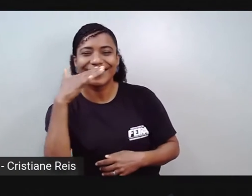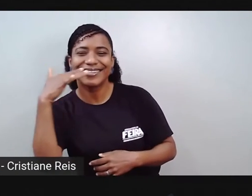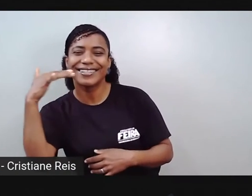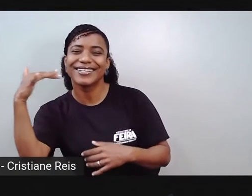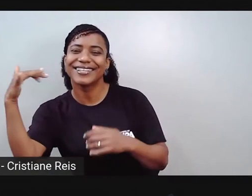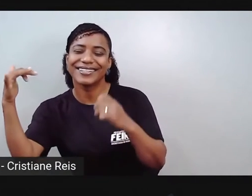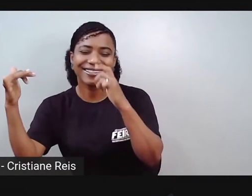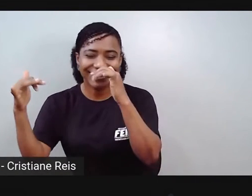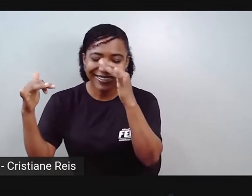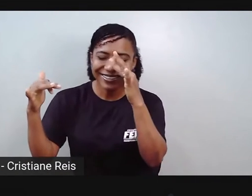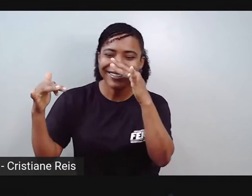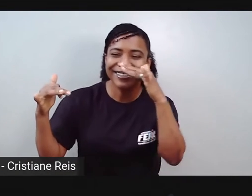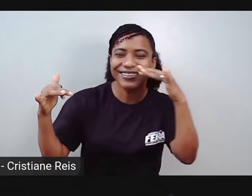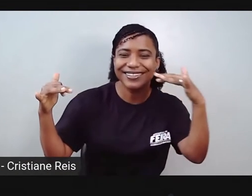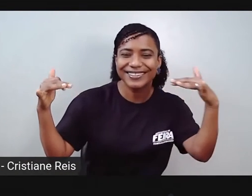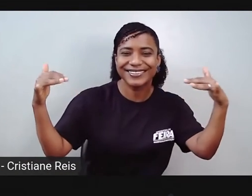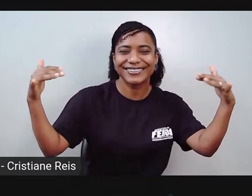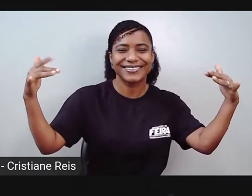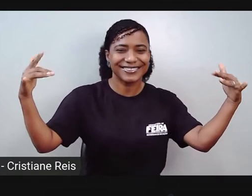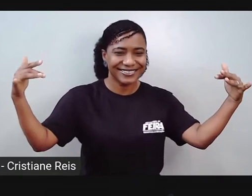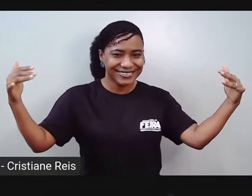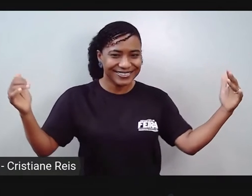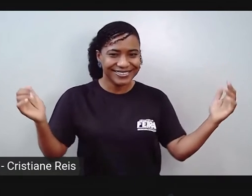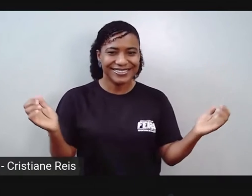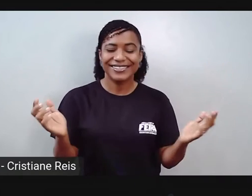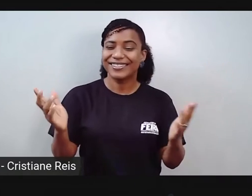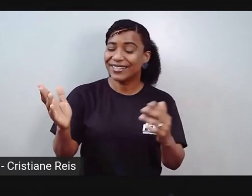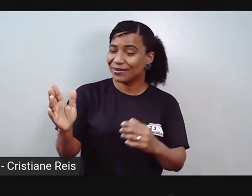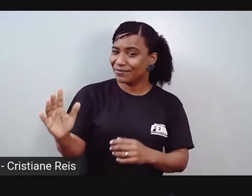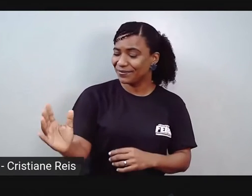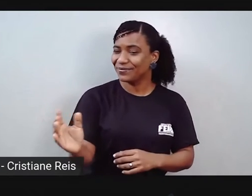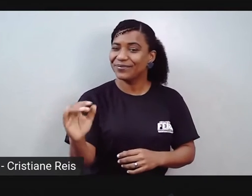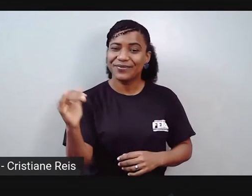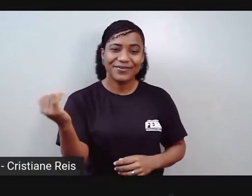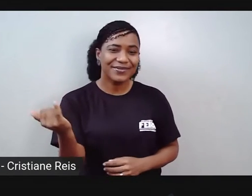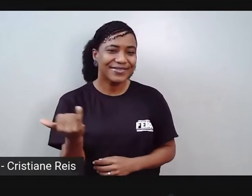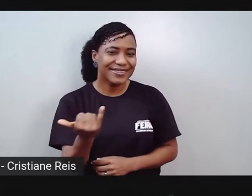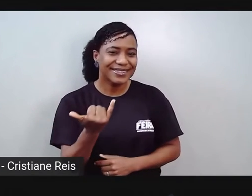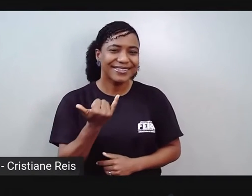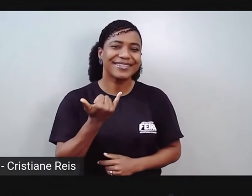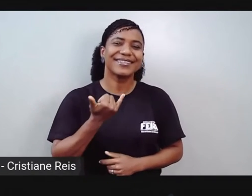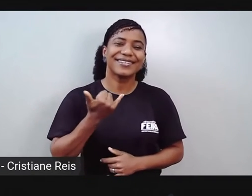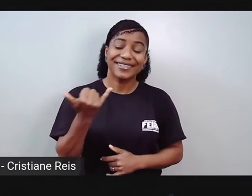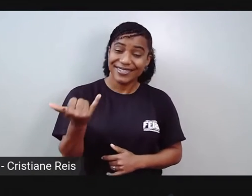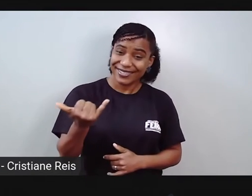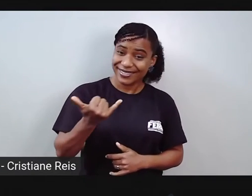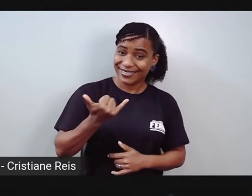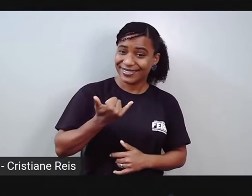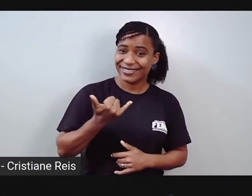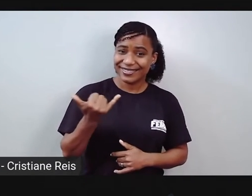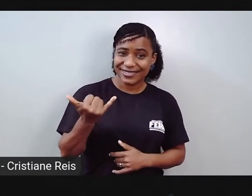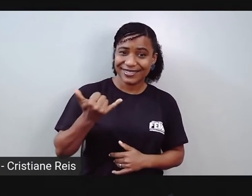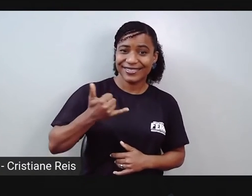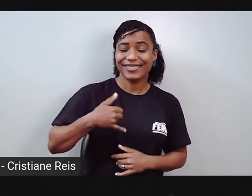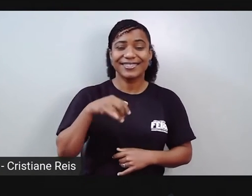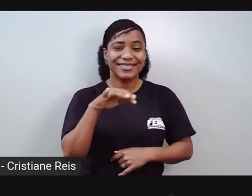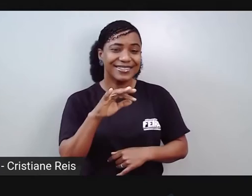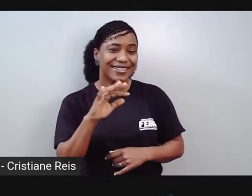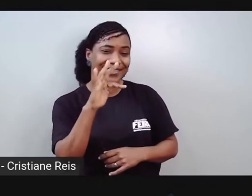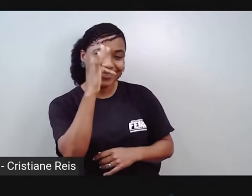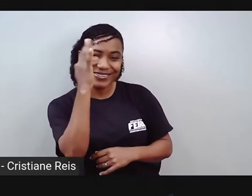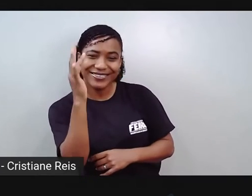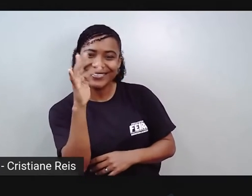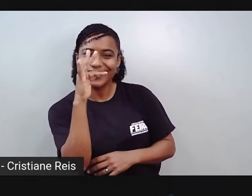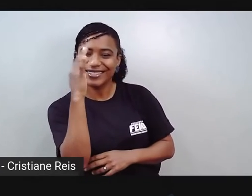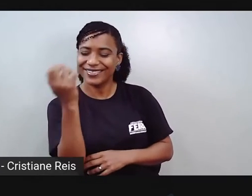alecrim. Foi meu amor que me disse assim que a